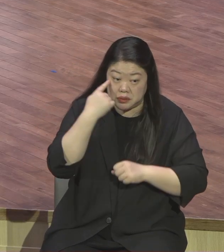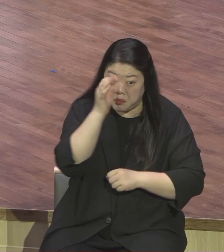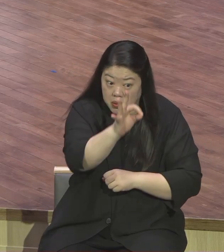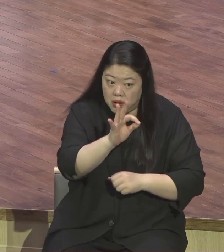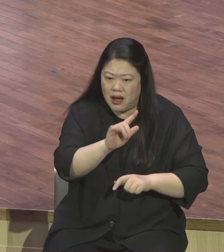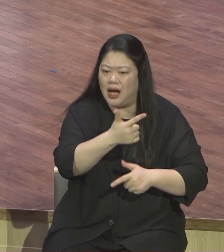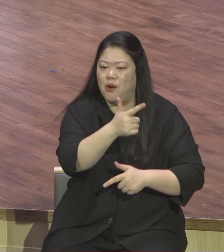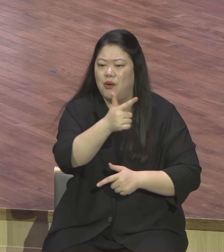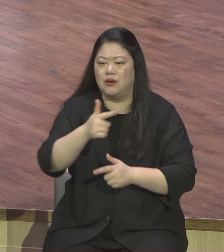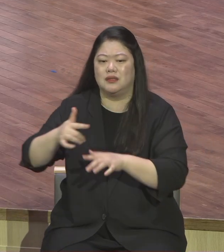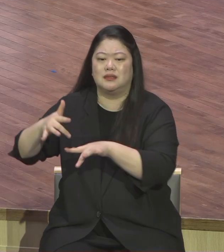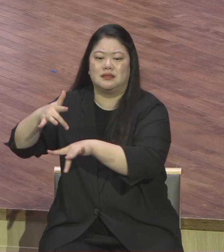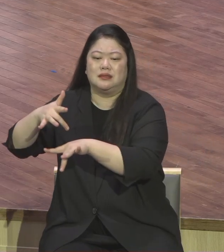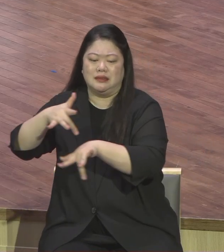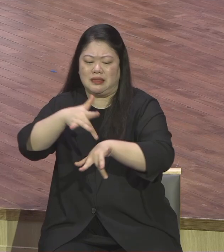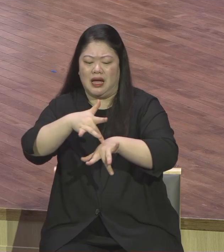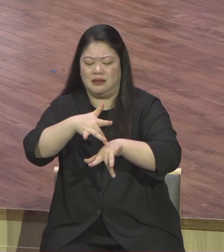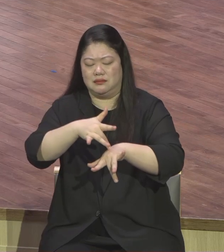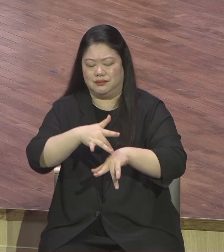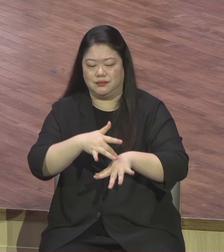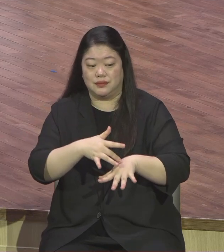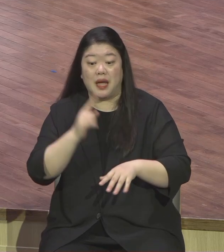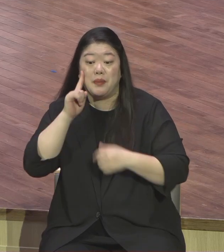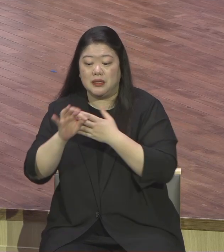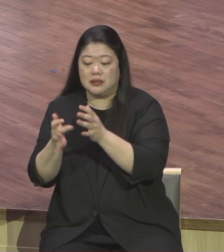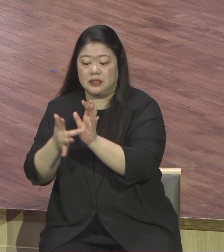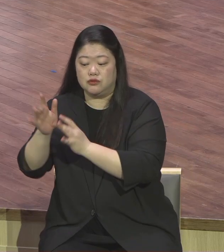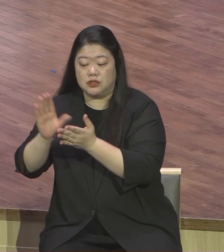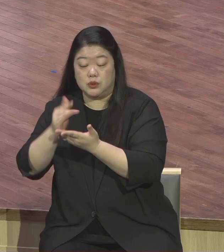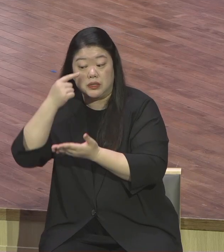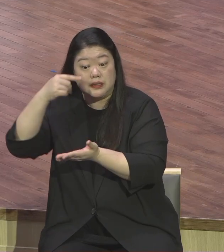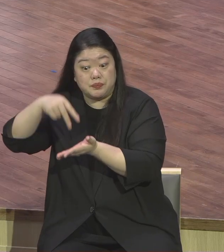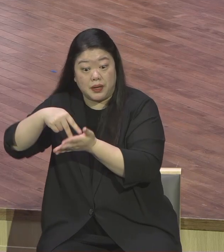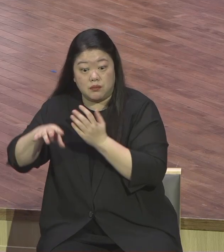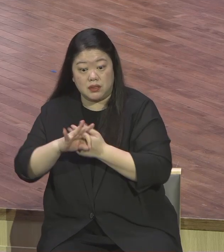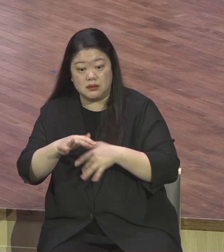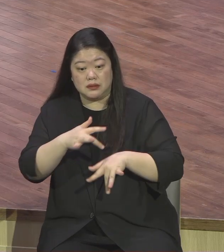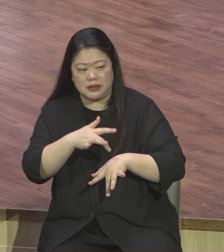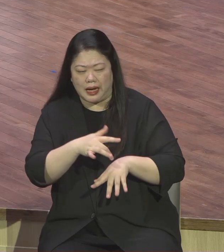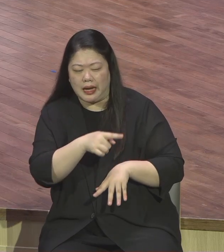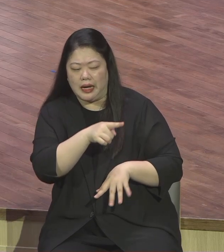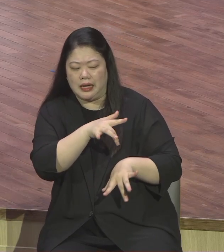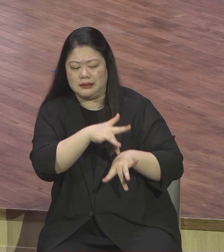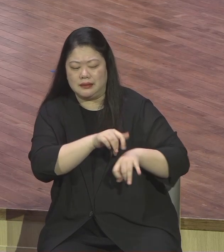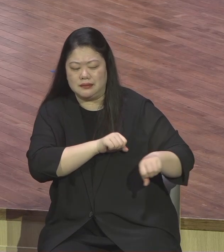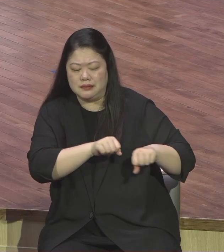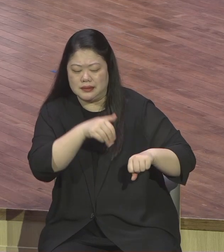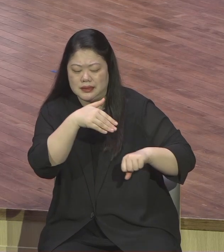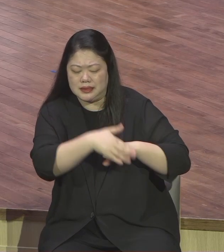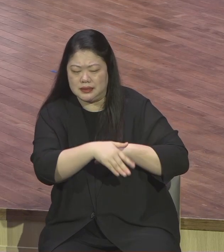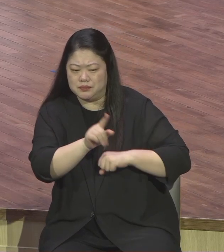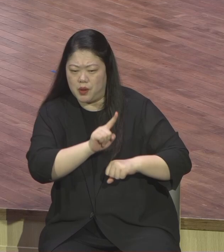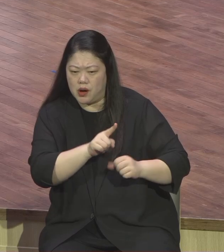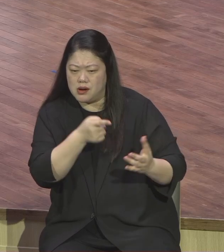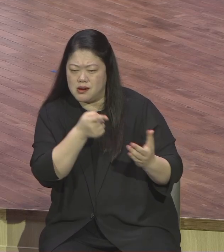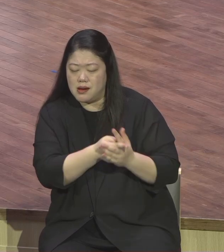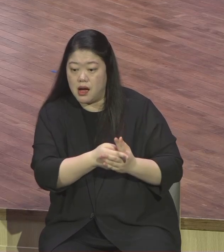전략을 보여요 아 사단이 이렇게 활동하구나 사단의 사람이 잡혔구나 사단이